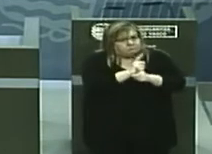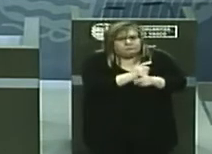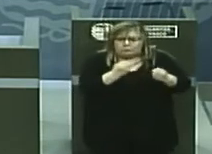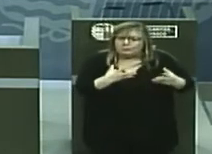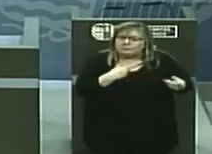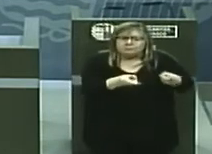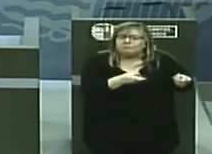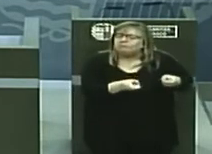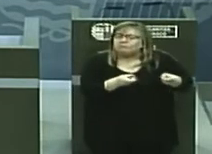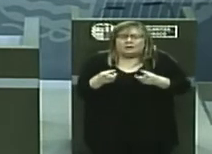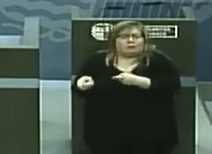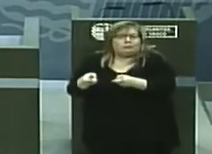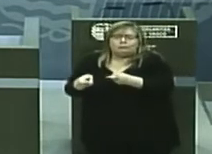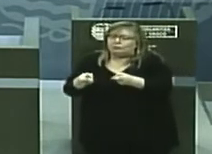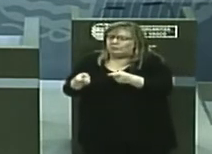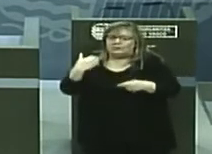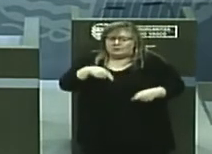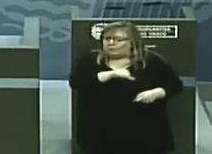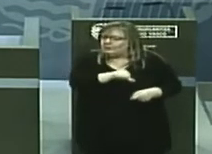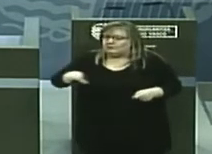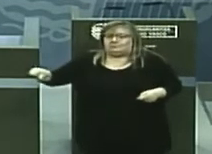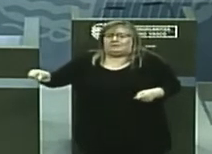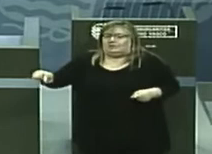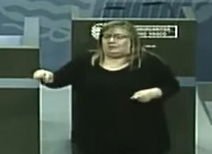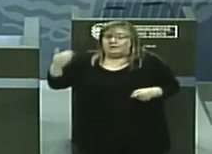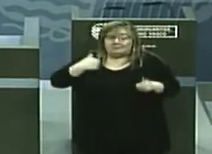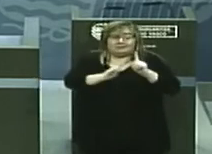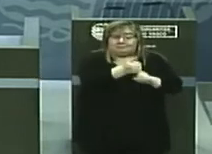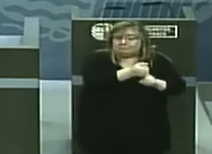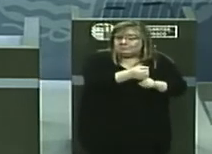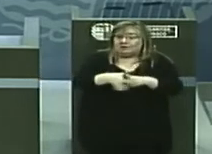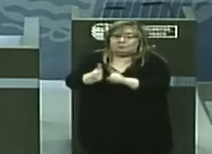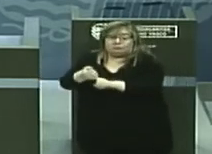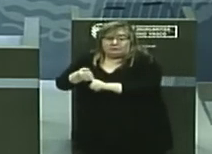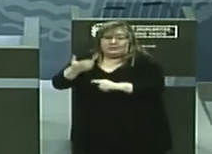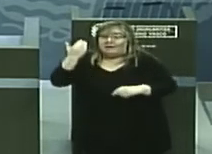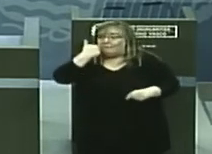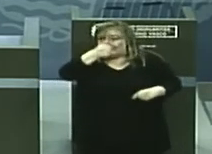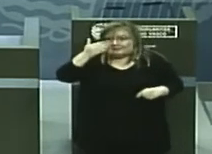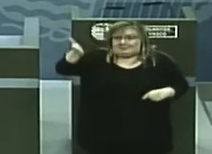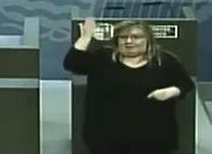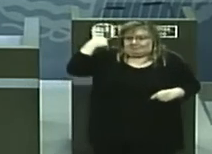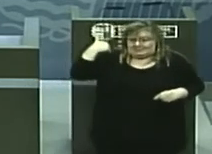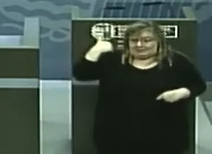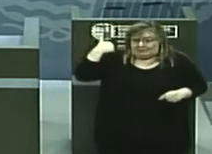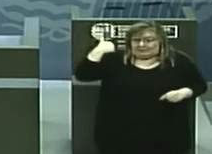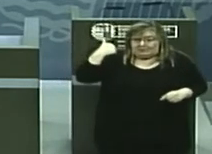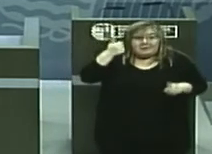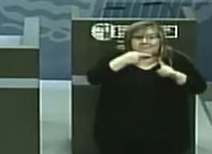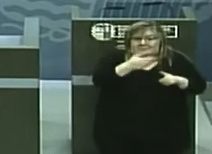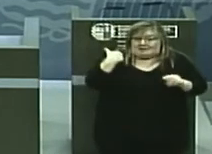evolución a lo largo de esta semana, de lo que se había detectado el fin de semana pasado que